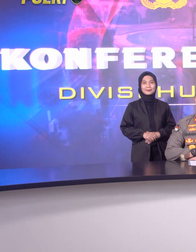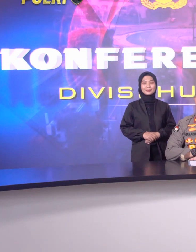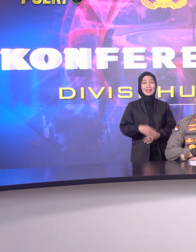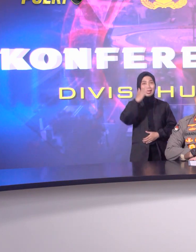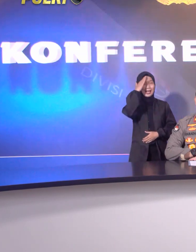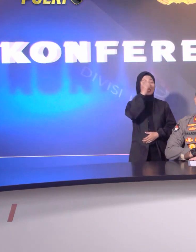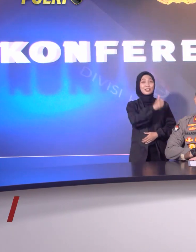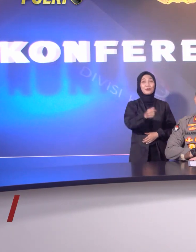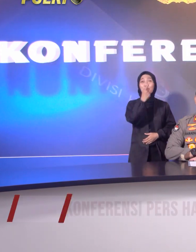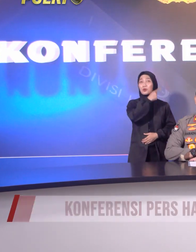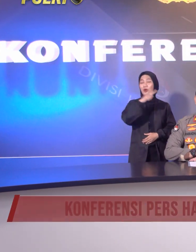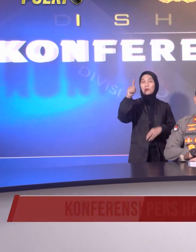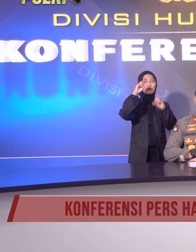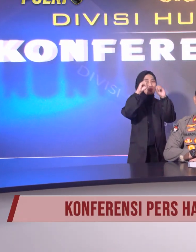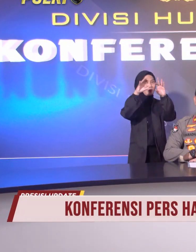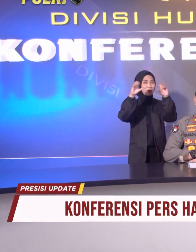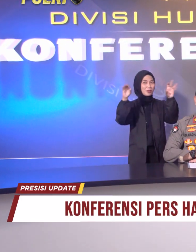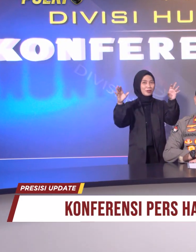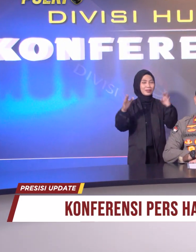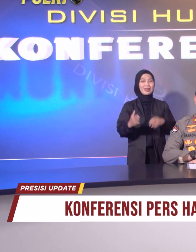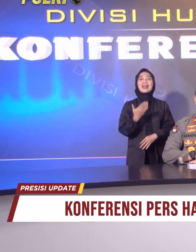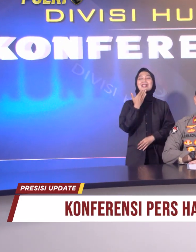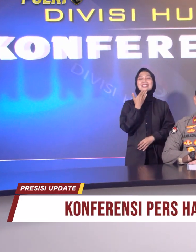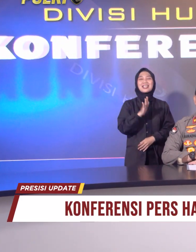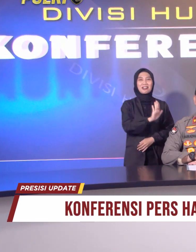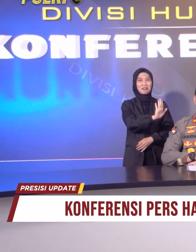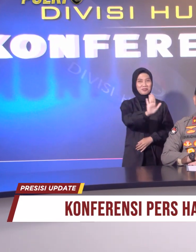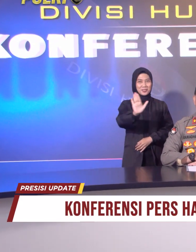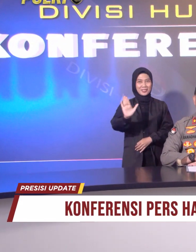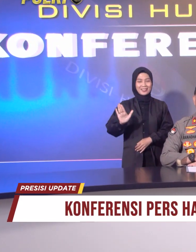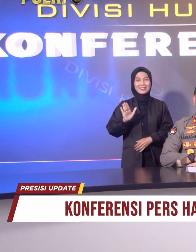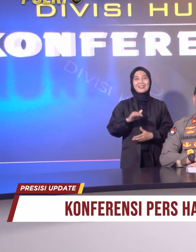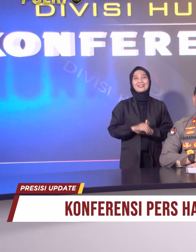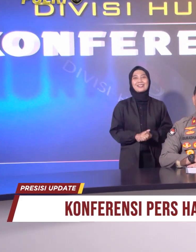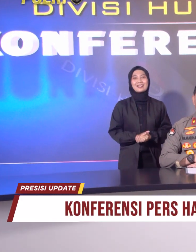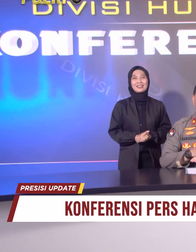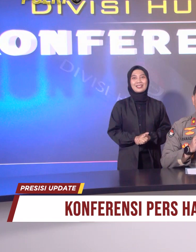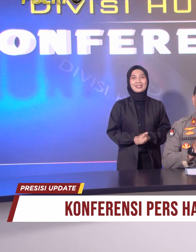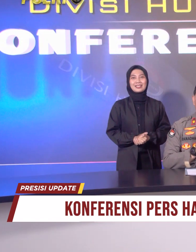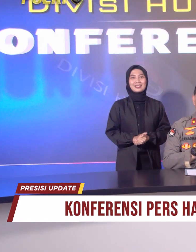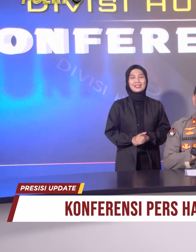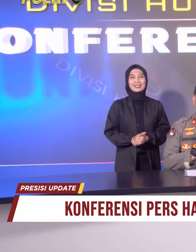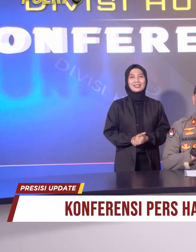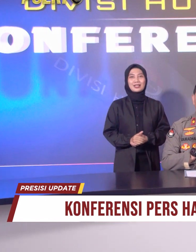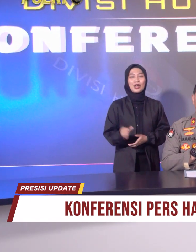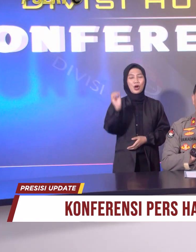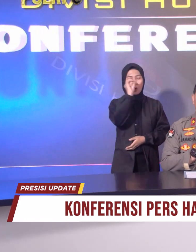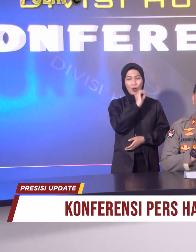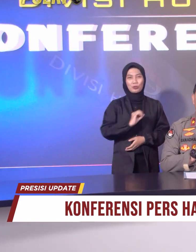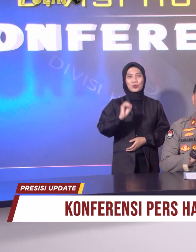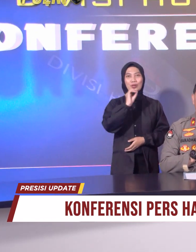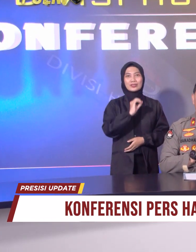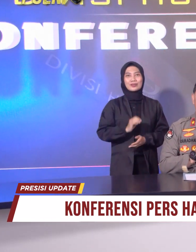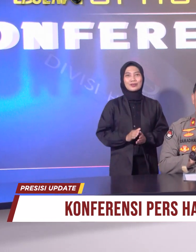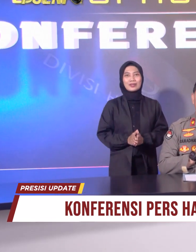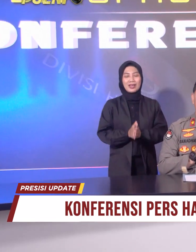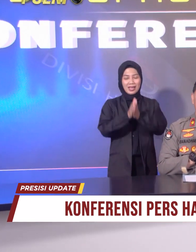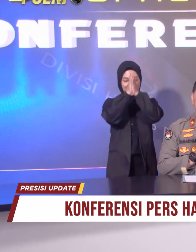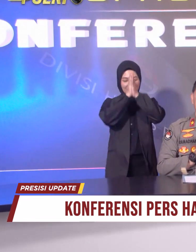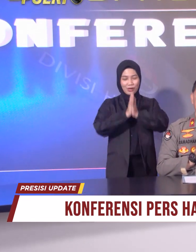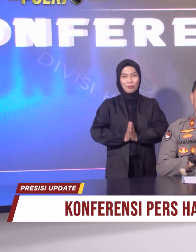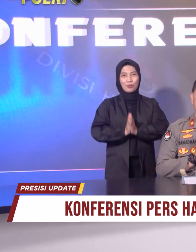Assalamualaikum warahmatullahi wabarakatuh, salam sejahtera bagi kita semua, salam, om swastiastu,